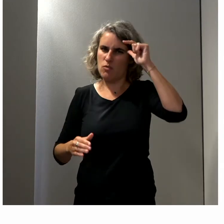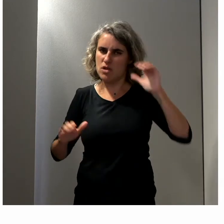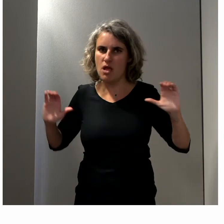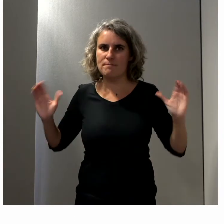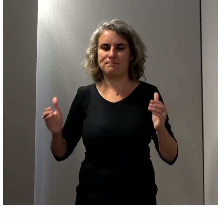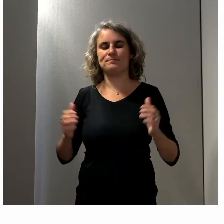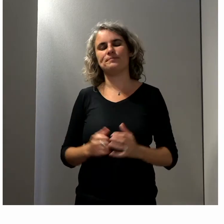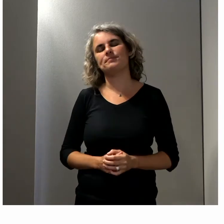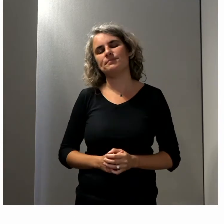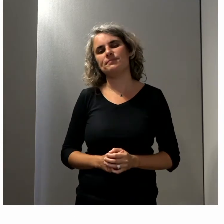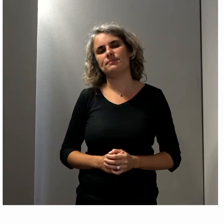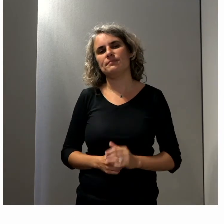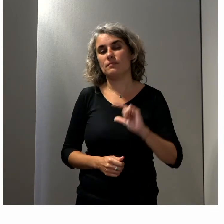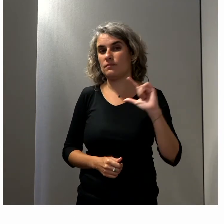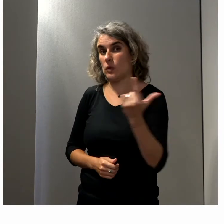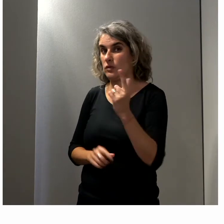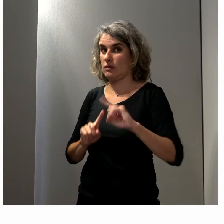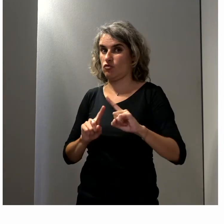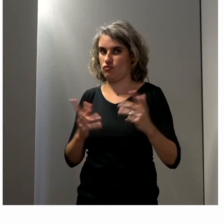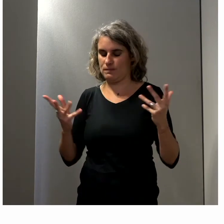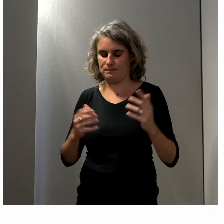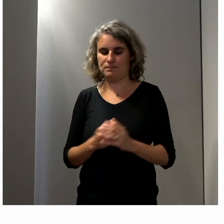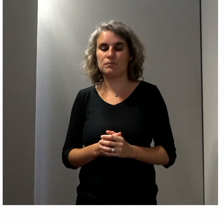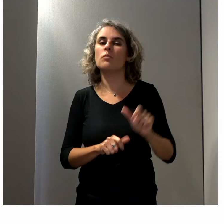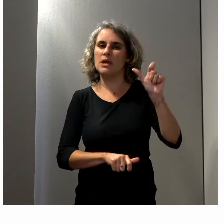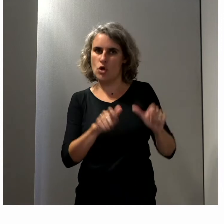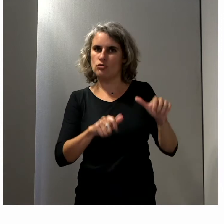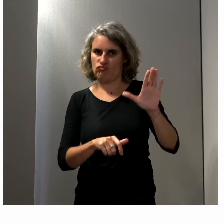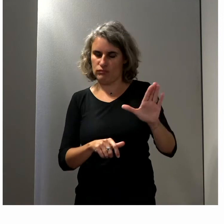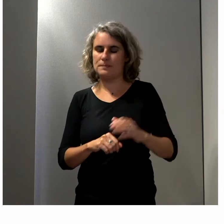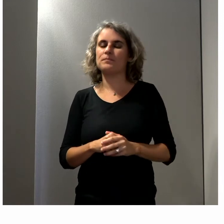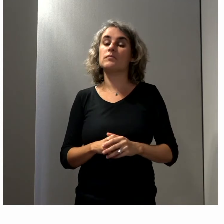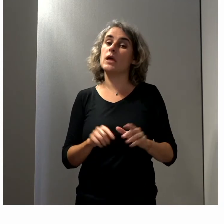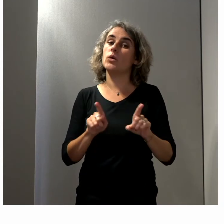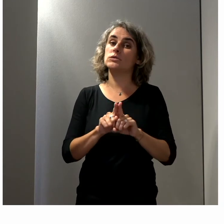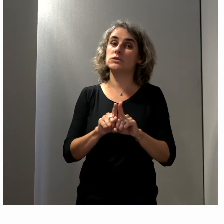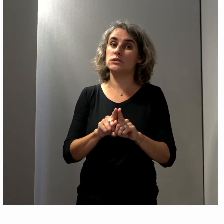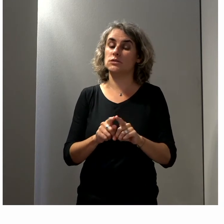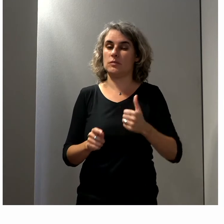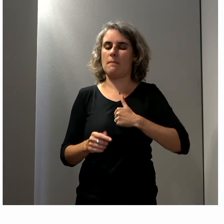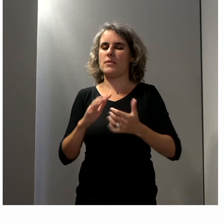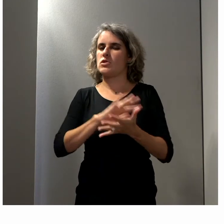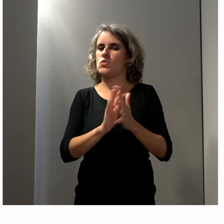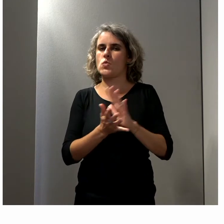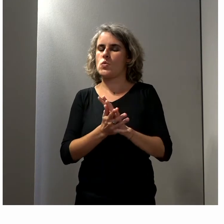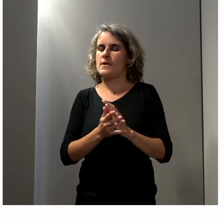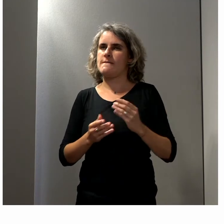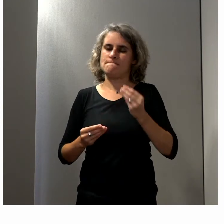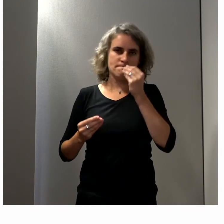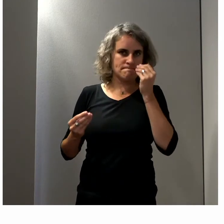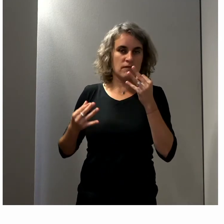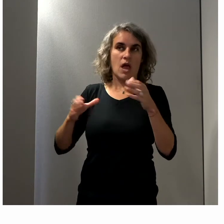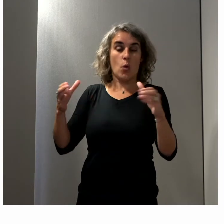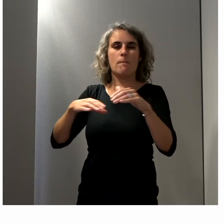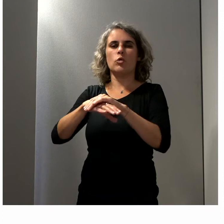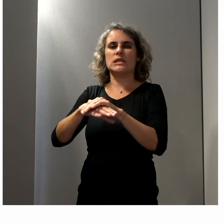Sur le deuxième spectre, au-delà des personnes elles-mêmes, eh bien, on voit avec mon association un enjeu au niveau des